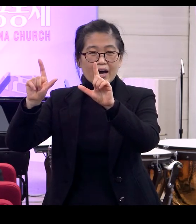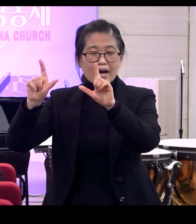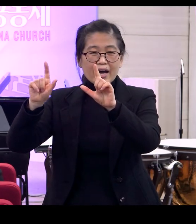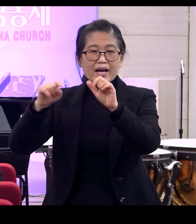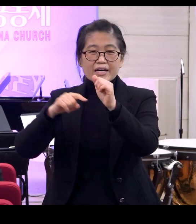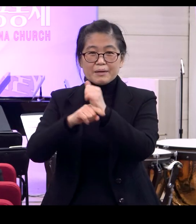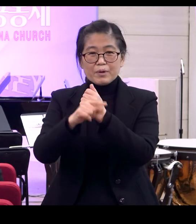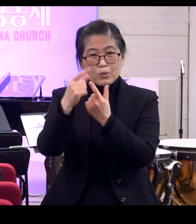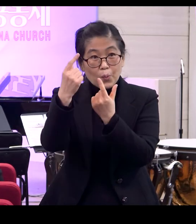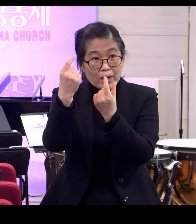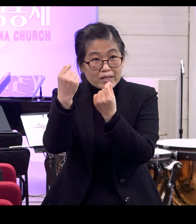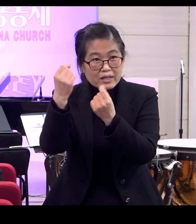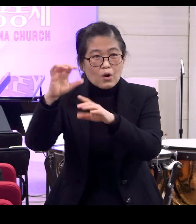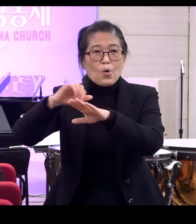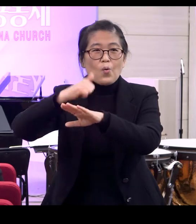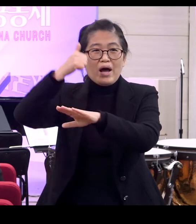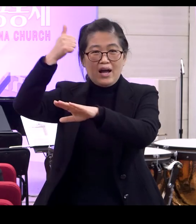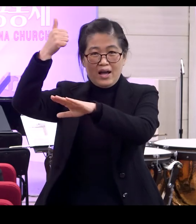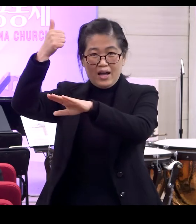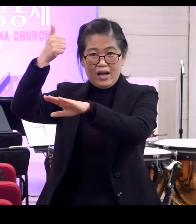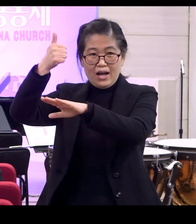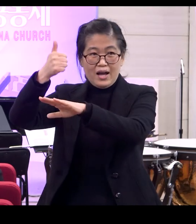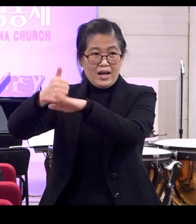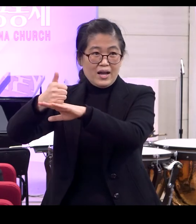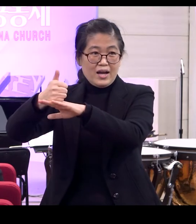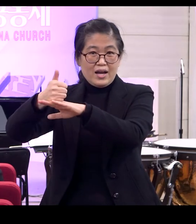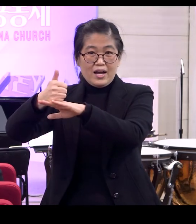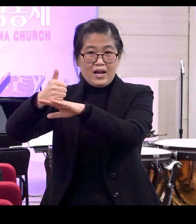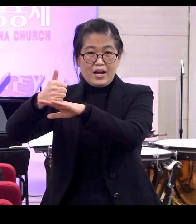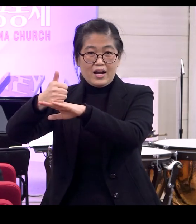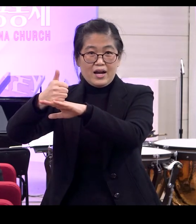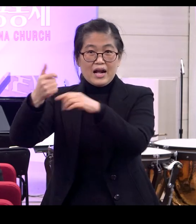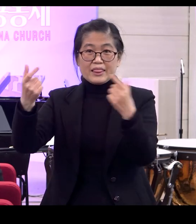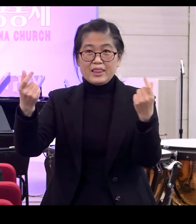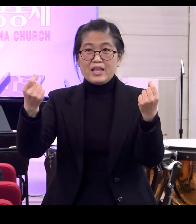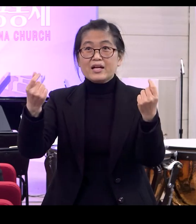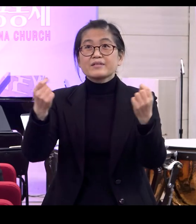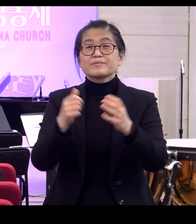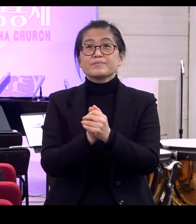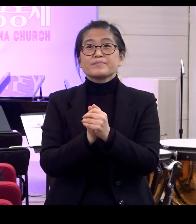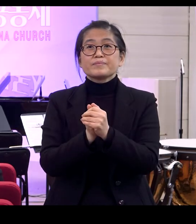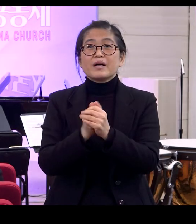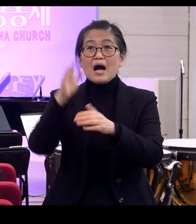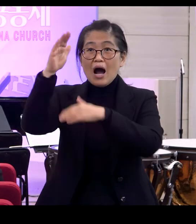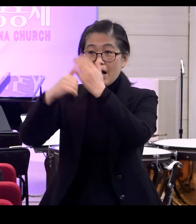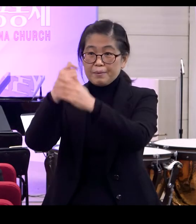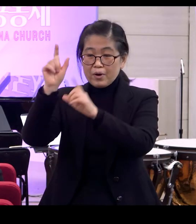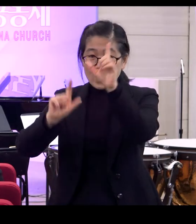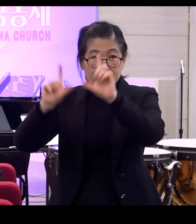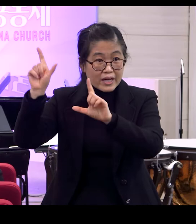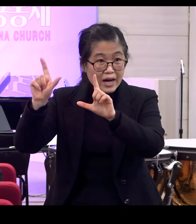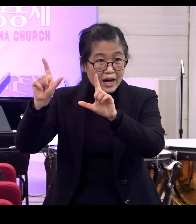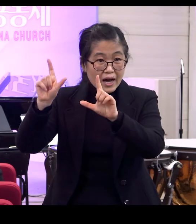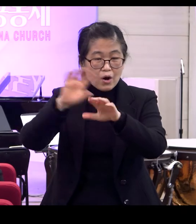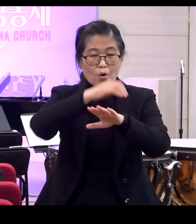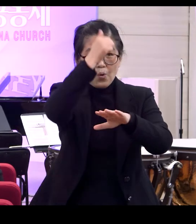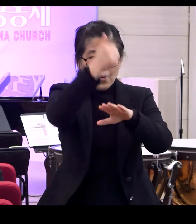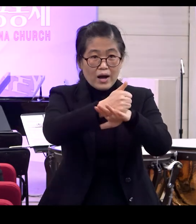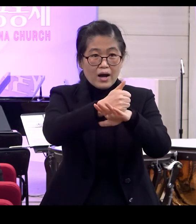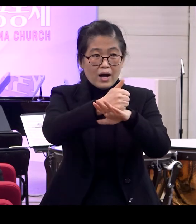바로 왕이라는 거예요 이건 이게 가장 중요한 대답이에요 하나님의 형상 그건 무슨 뜻이냐